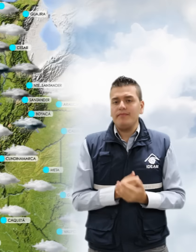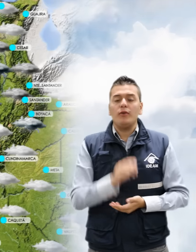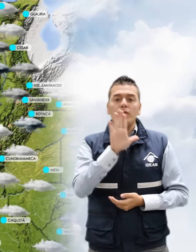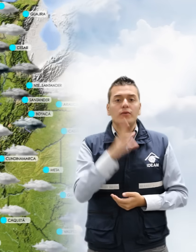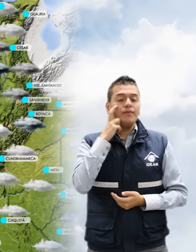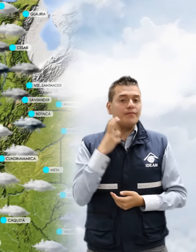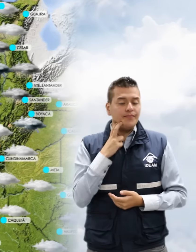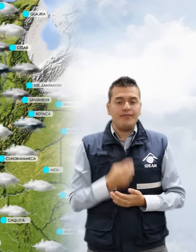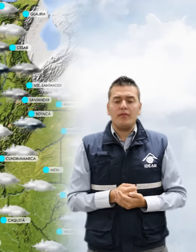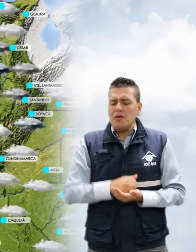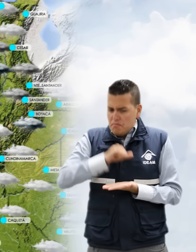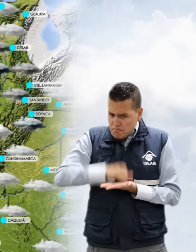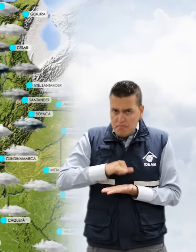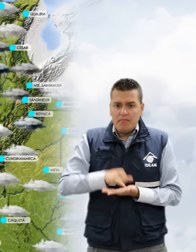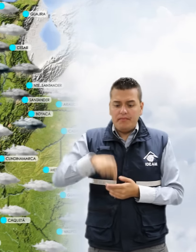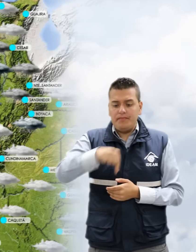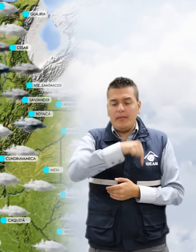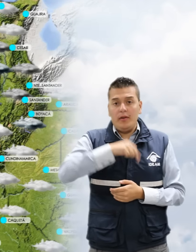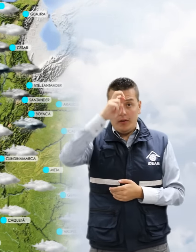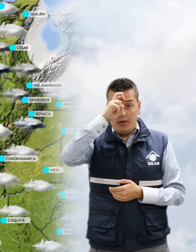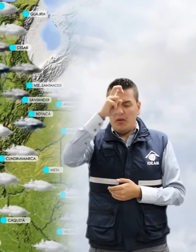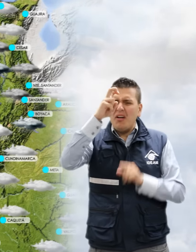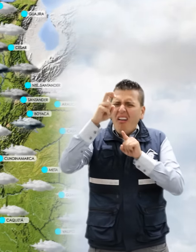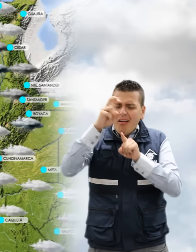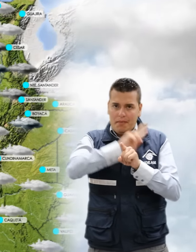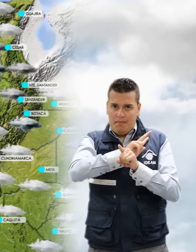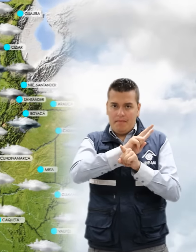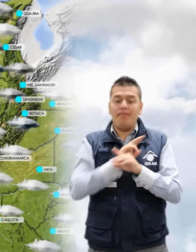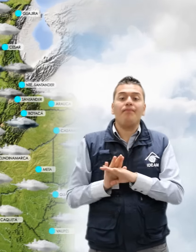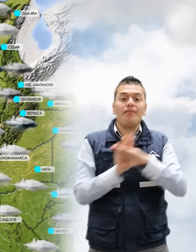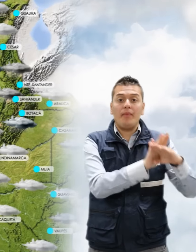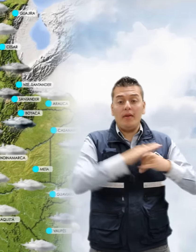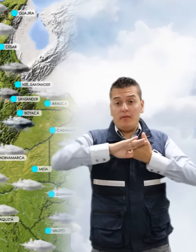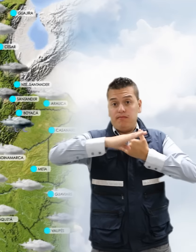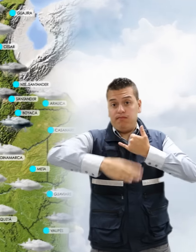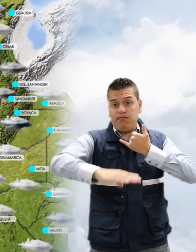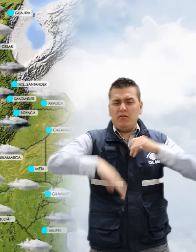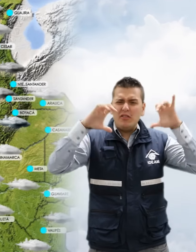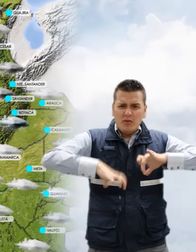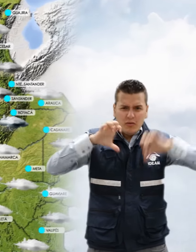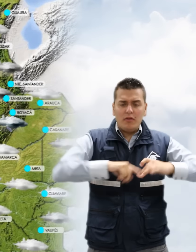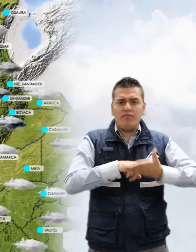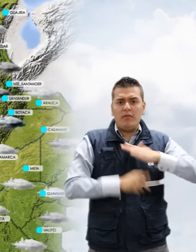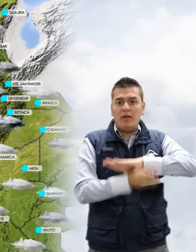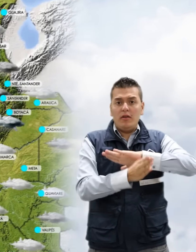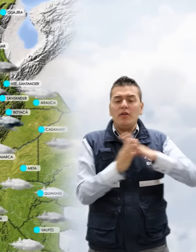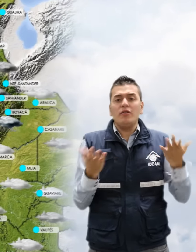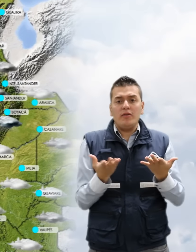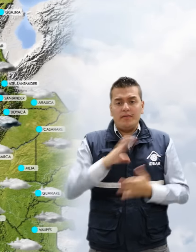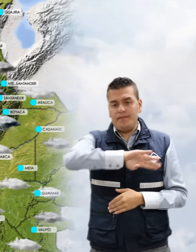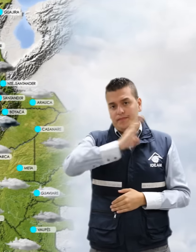de Chocó, también en sectores del norte de Valle del Cauca. Para la región andina las lluvias persistirán en el departamento de